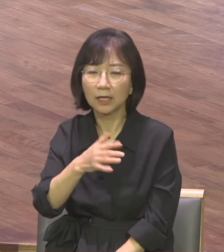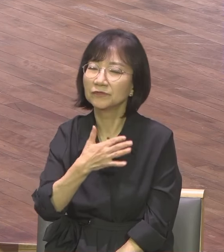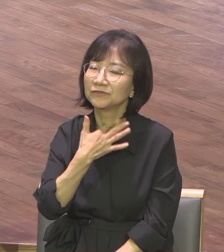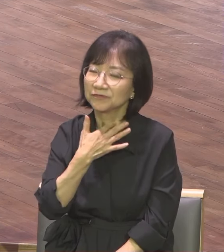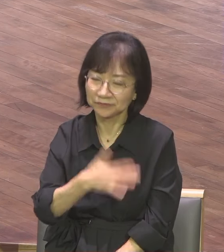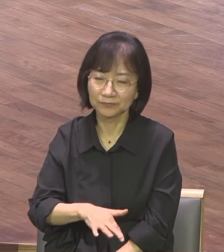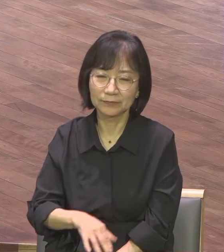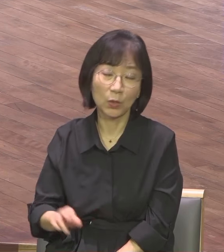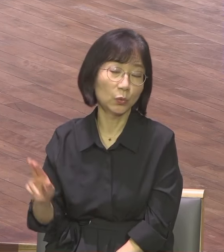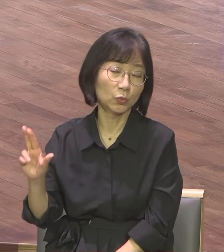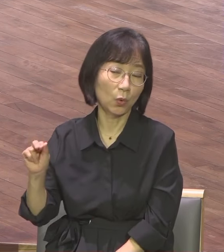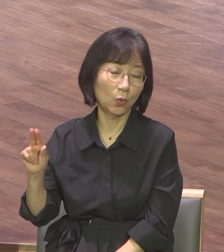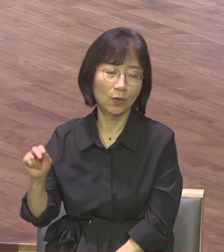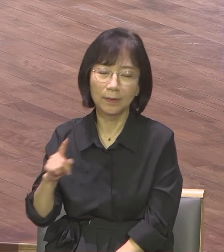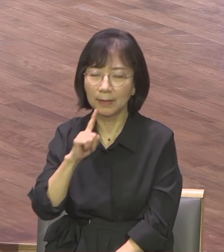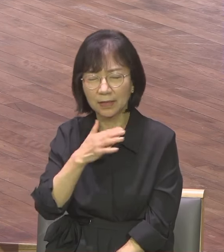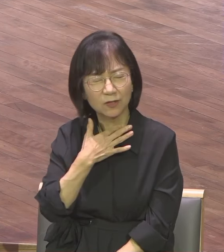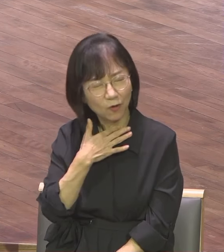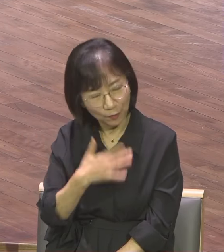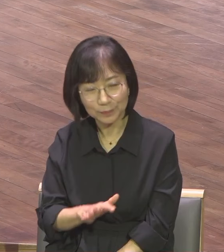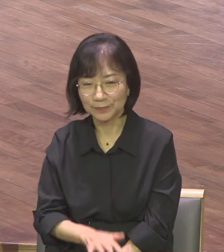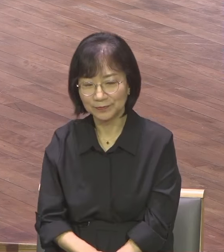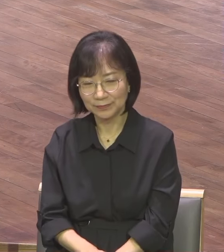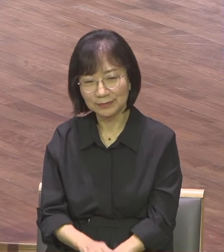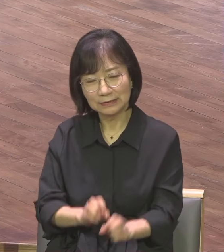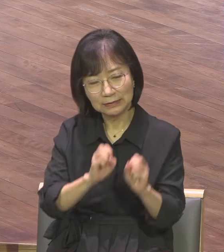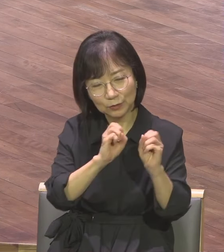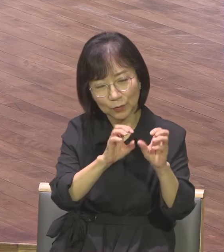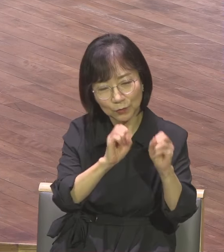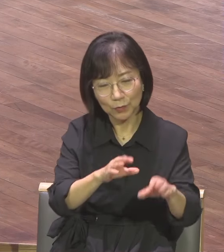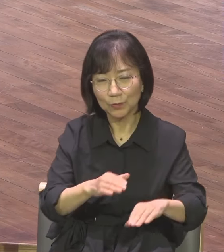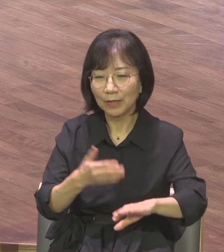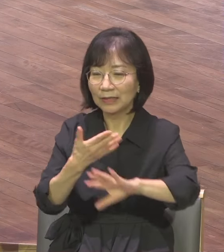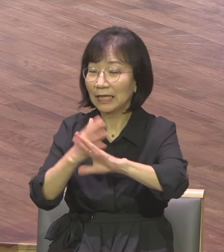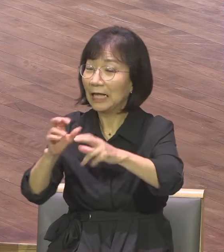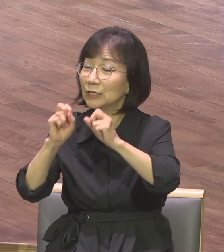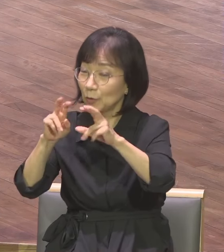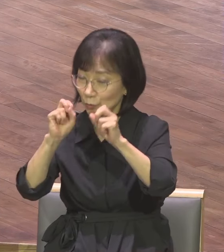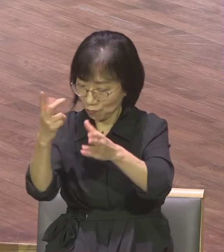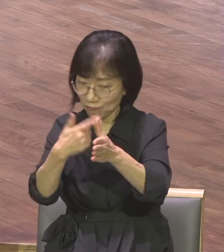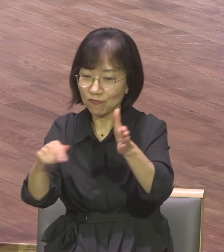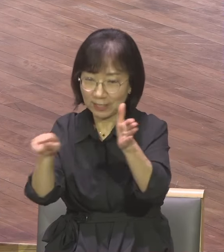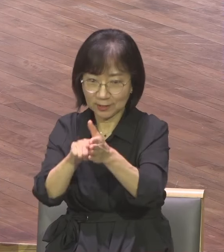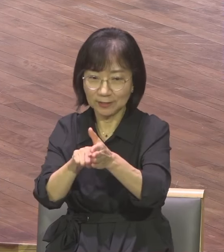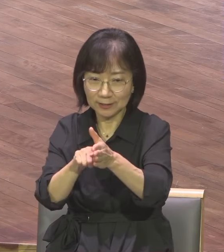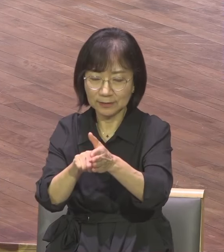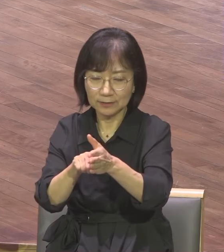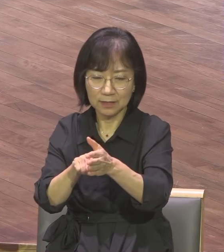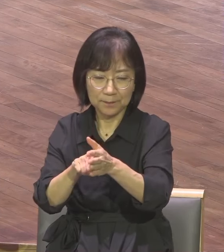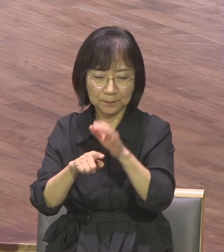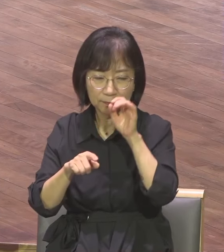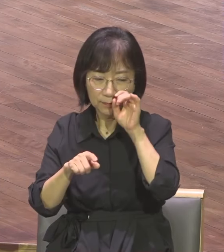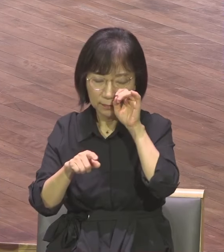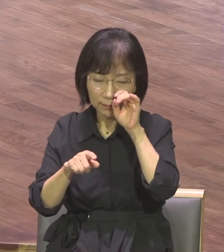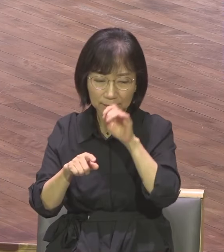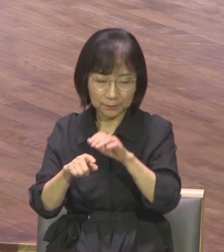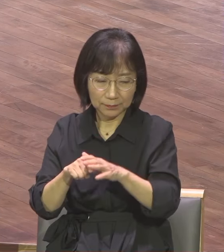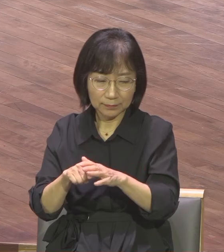선교를 위해서는 가장 중요한 퍼스트 무버들이 너무 감격